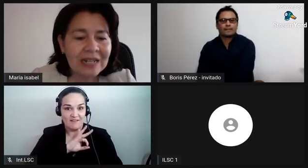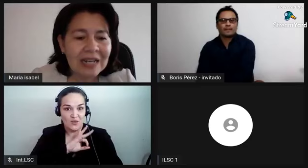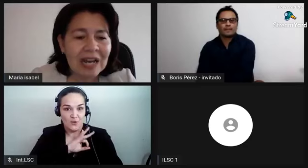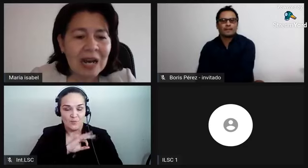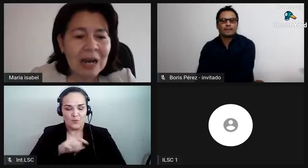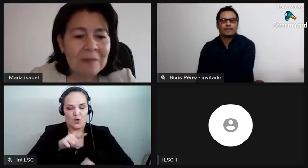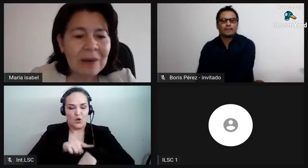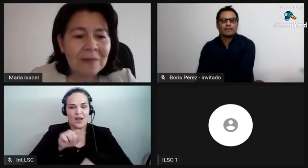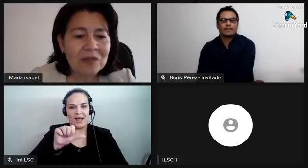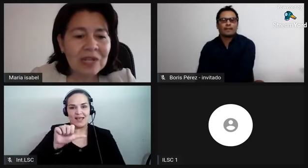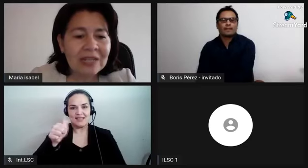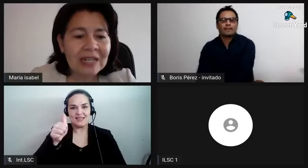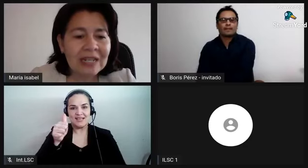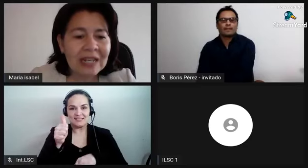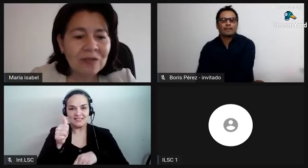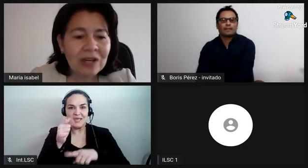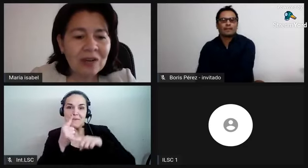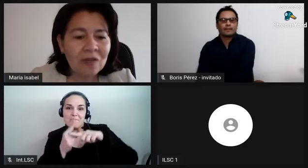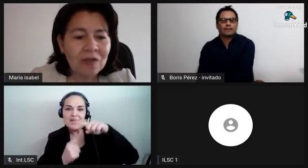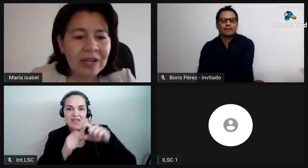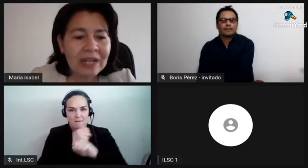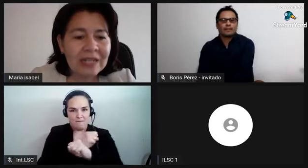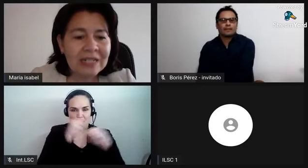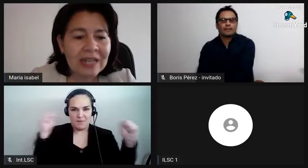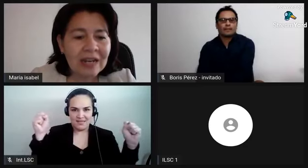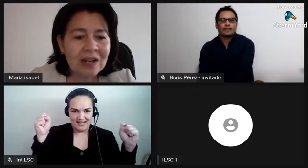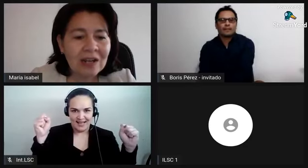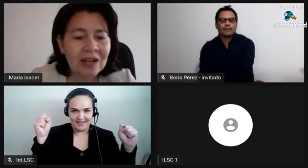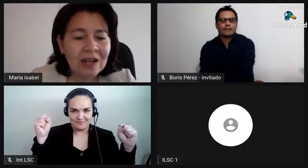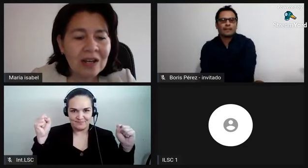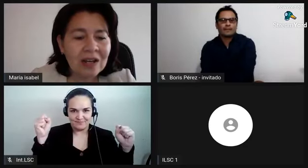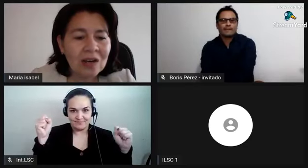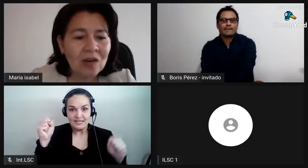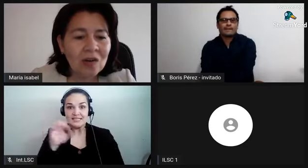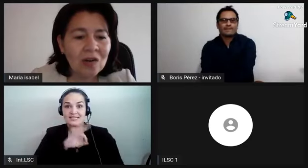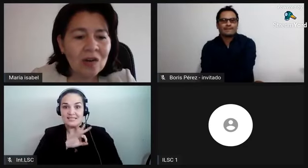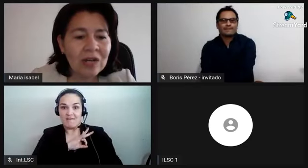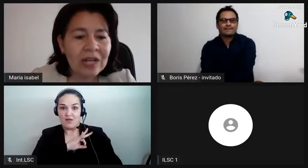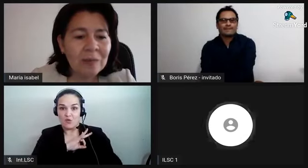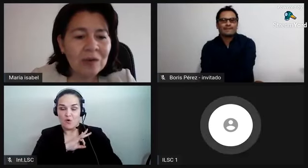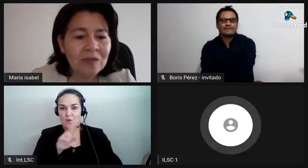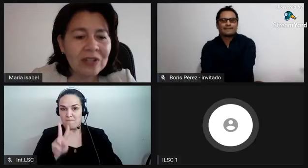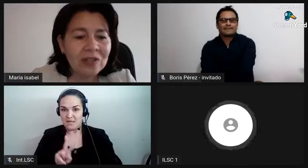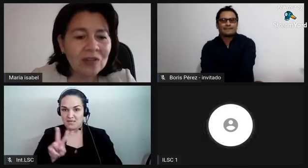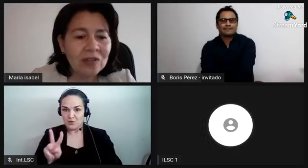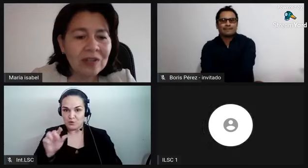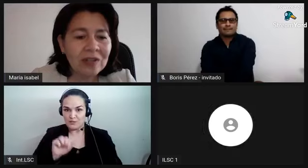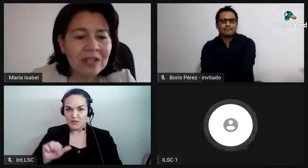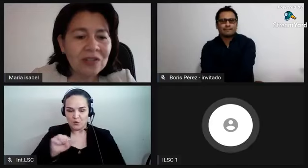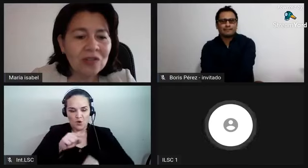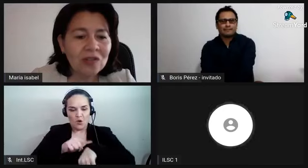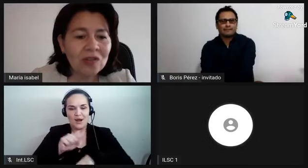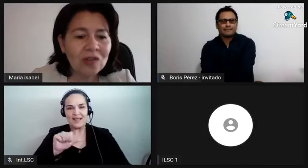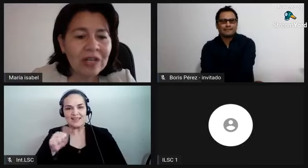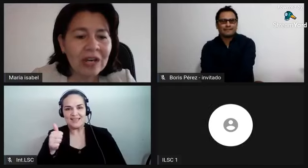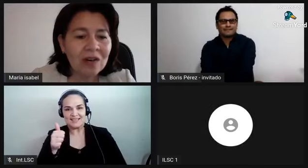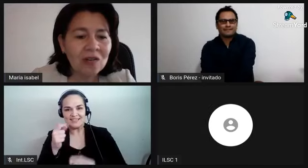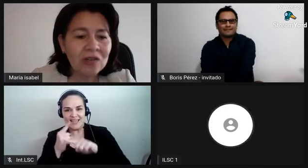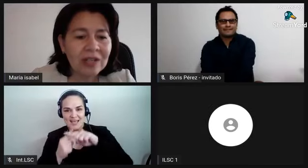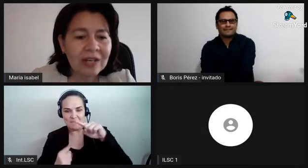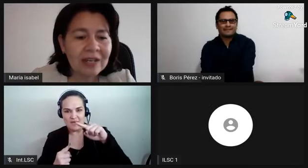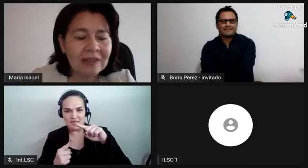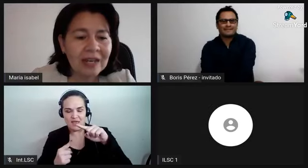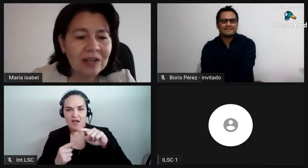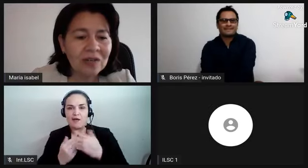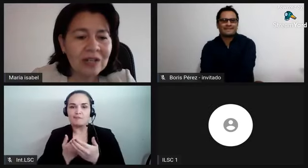vamos a tener una conferencia con el profesor de sociología